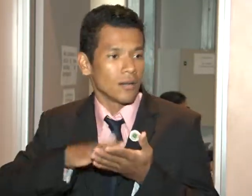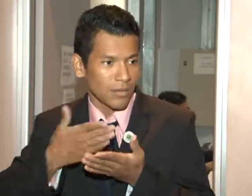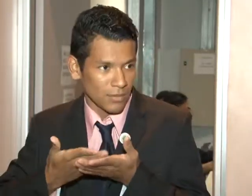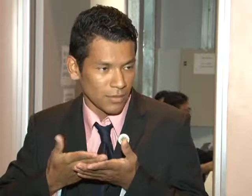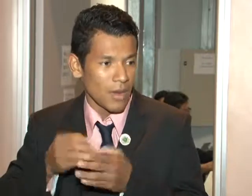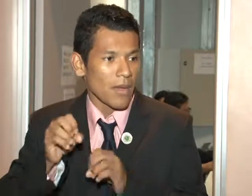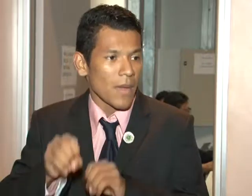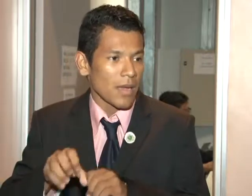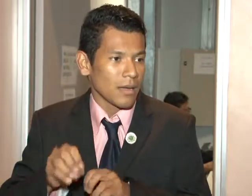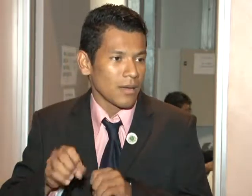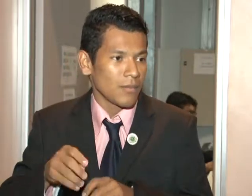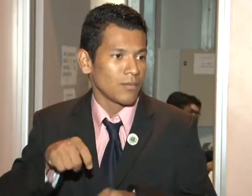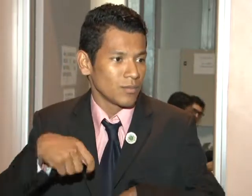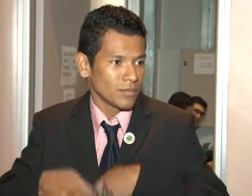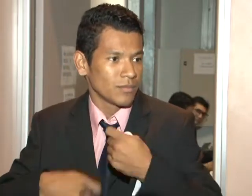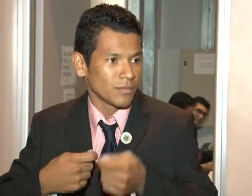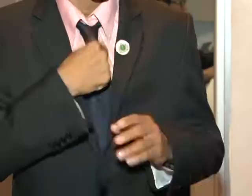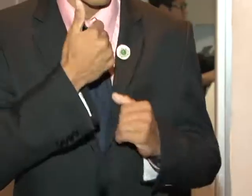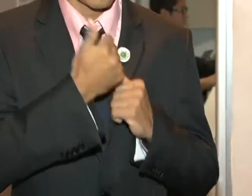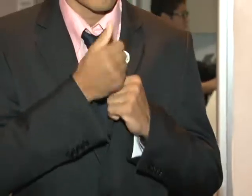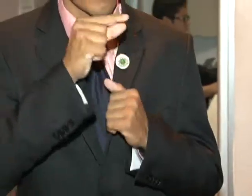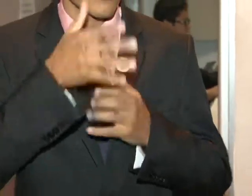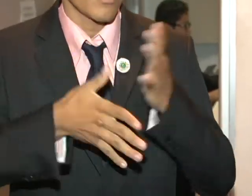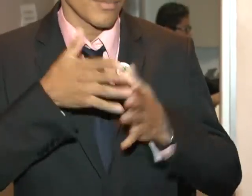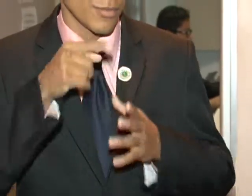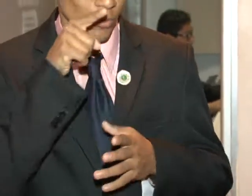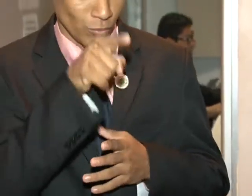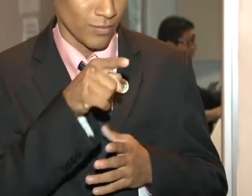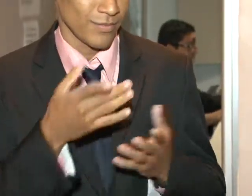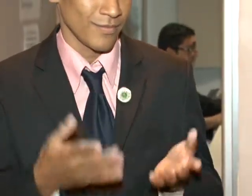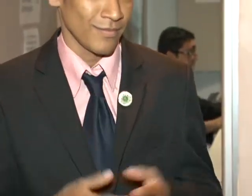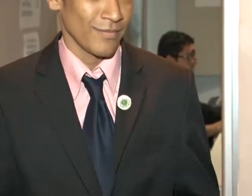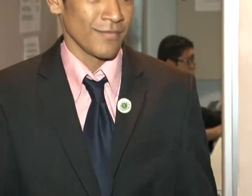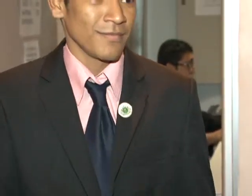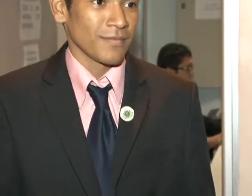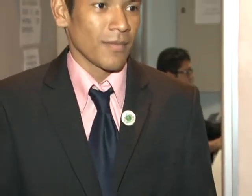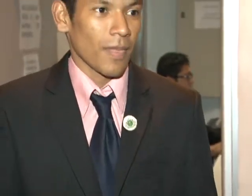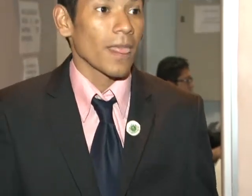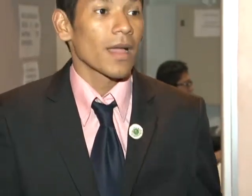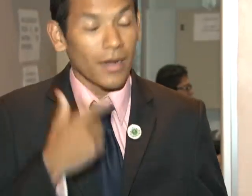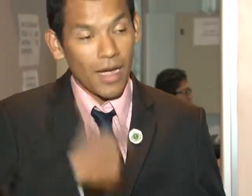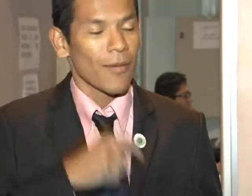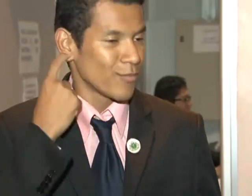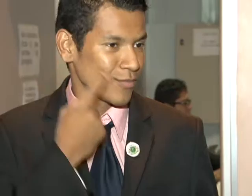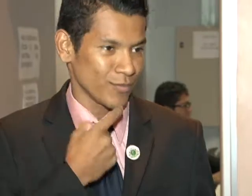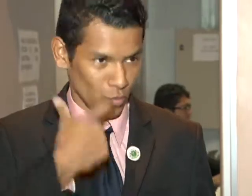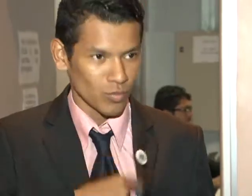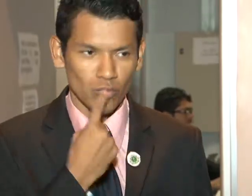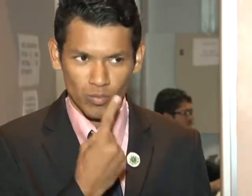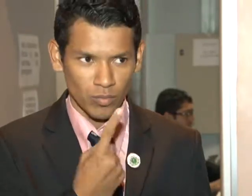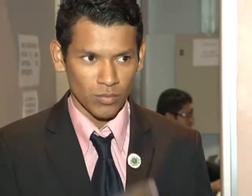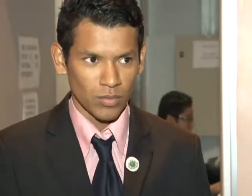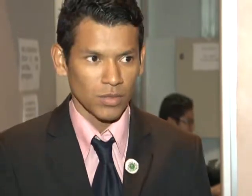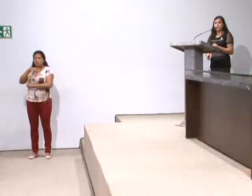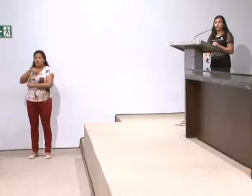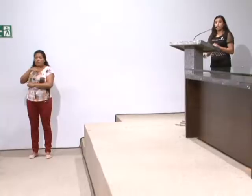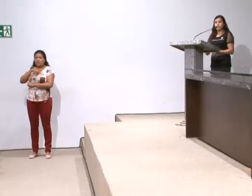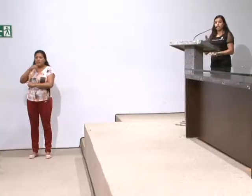aos colegas por mais inclusão. Na escola onde estuda, na Zona Norte, a educação é inclusiva. Contudo, Rodrigo sente